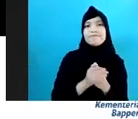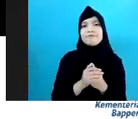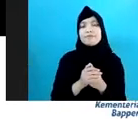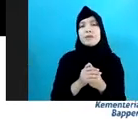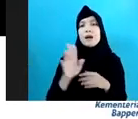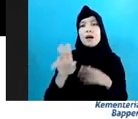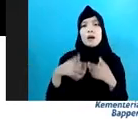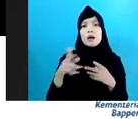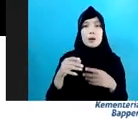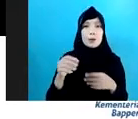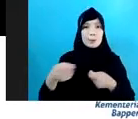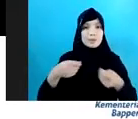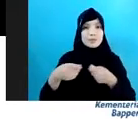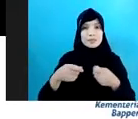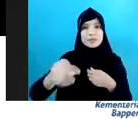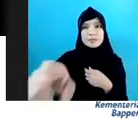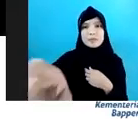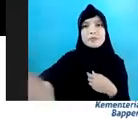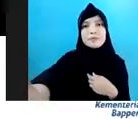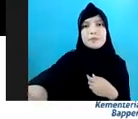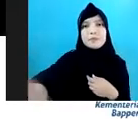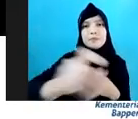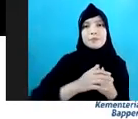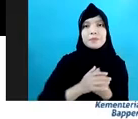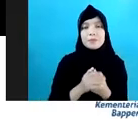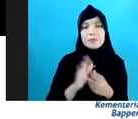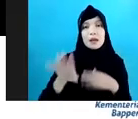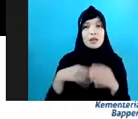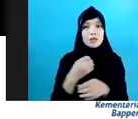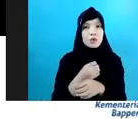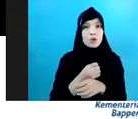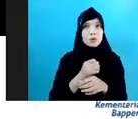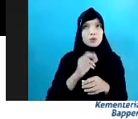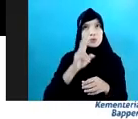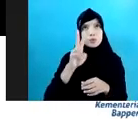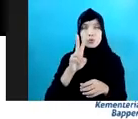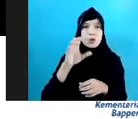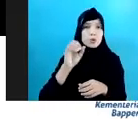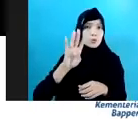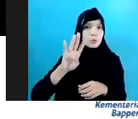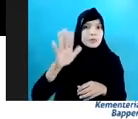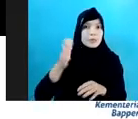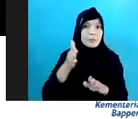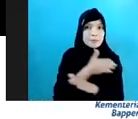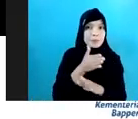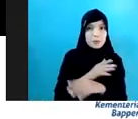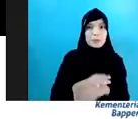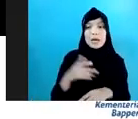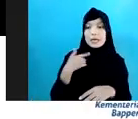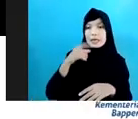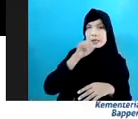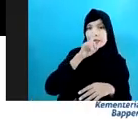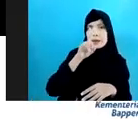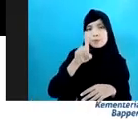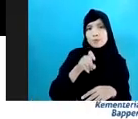usual Mereka akan menyalib kita Pada tahun sebelum 2045 Sehingga yang kita perlukan tentunya